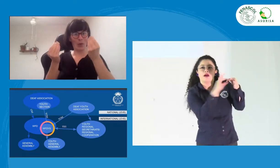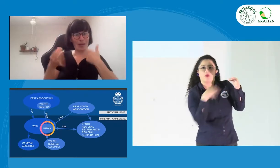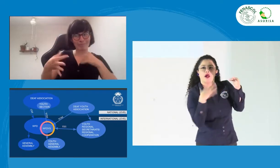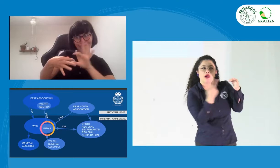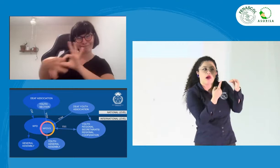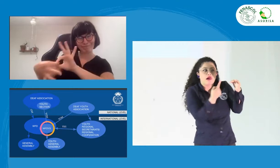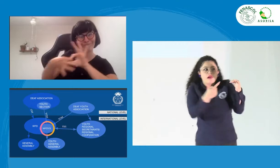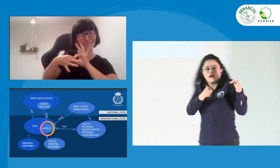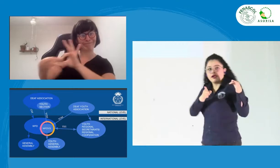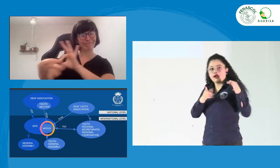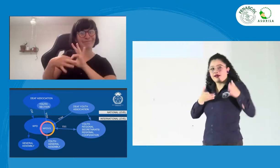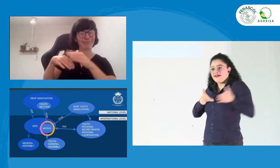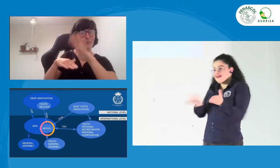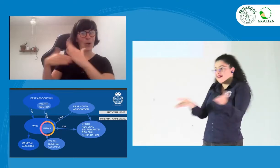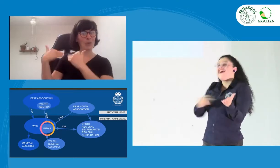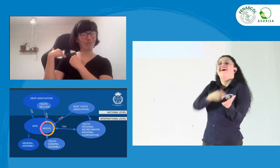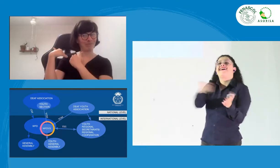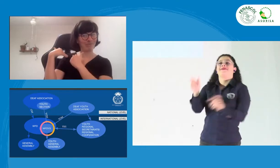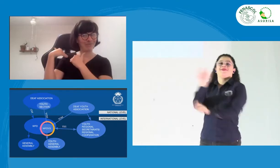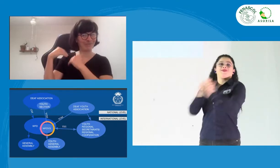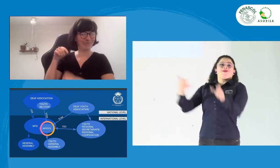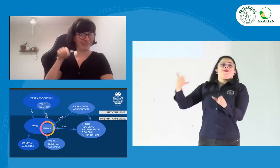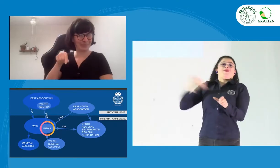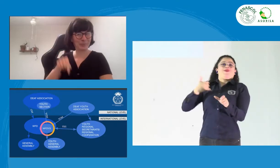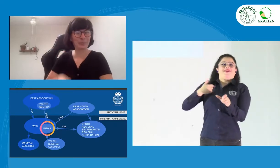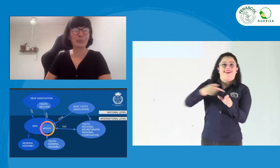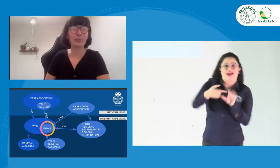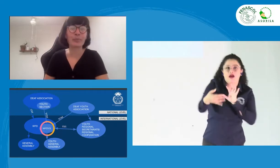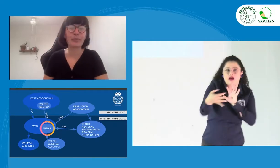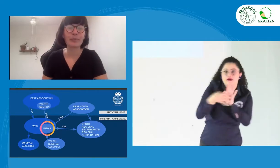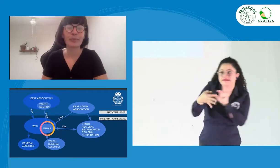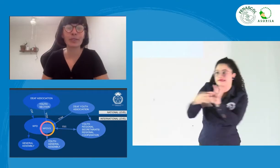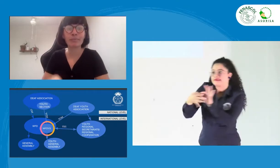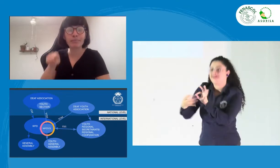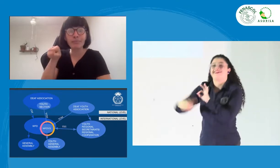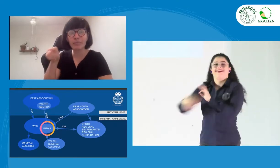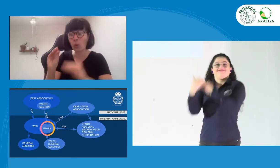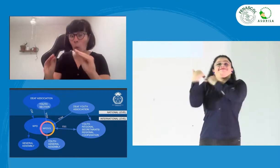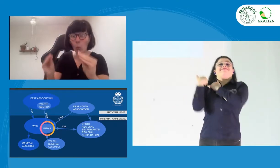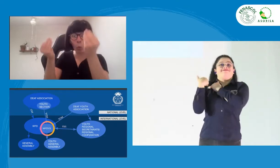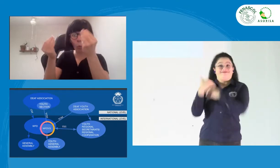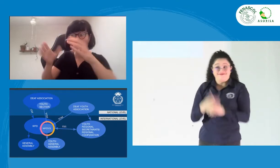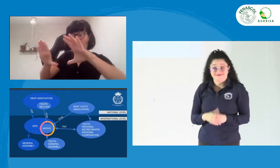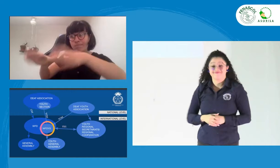Y, pues, obviamente, esta sección está compuesta de ustedes, de los jóvenes sordos.